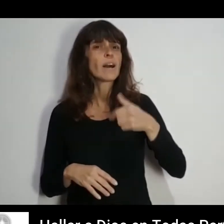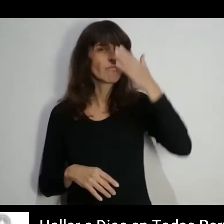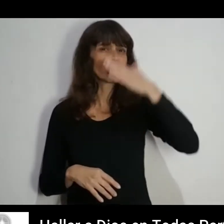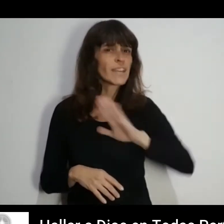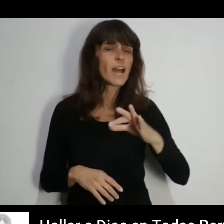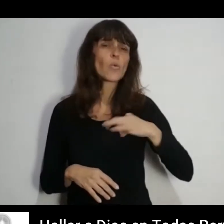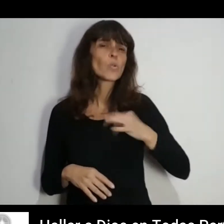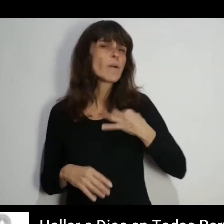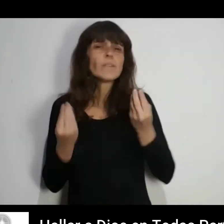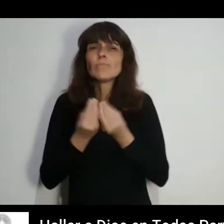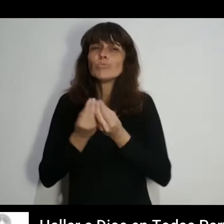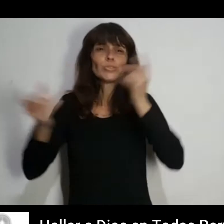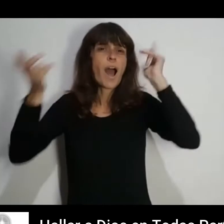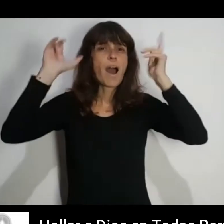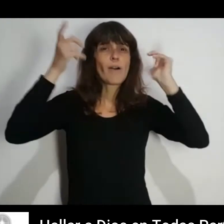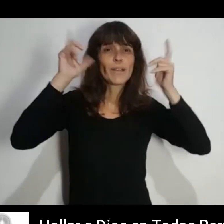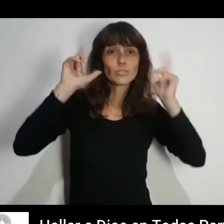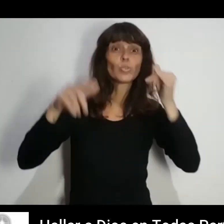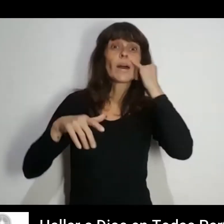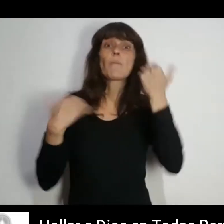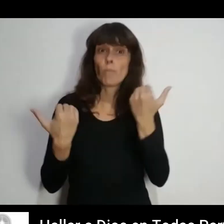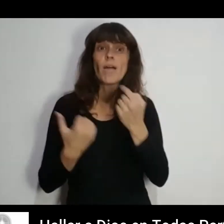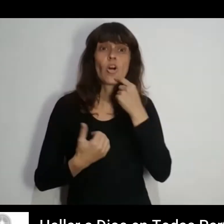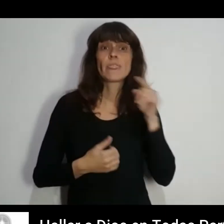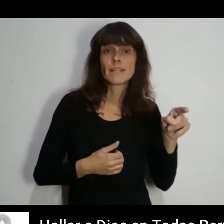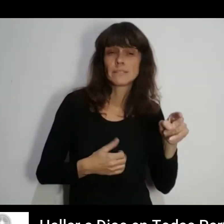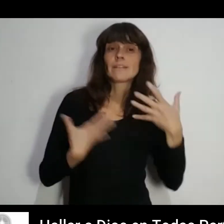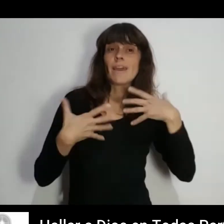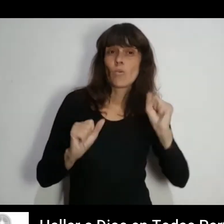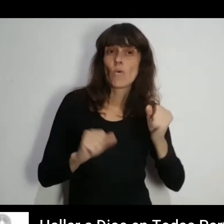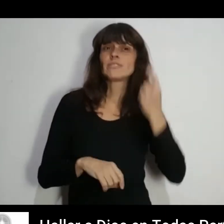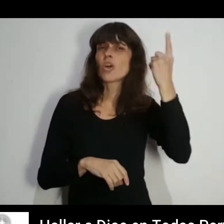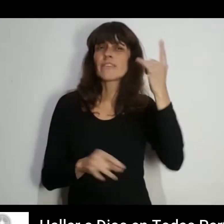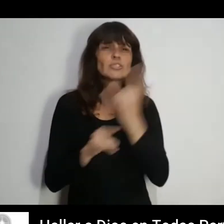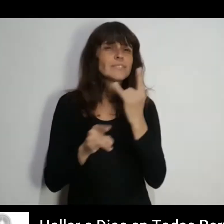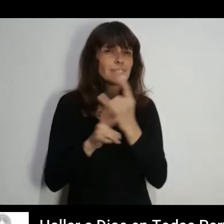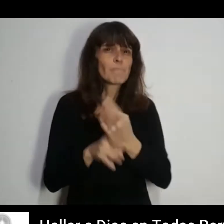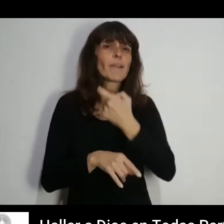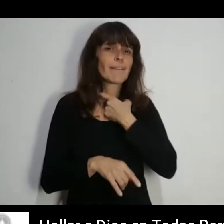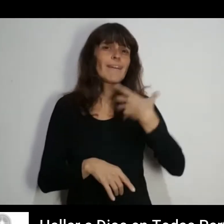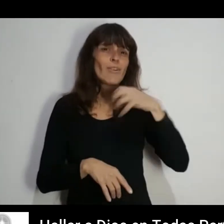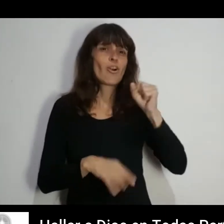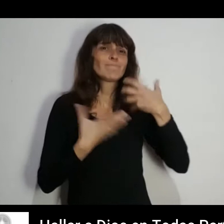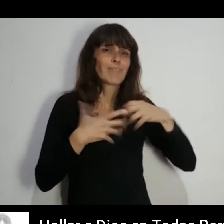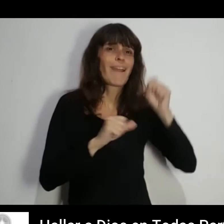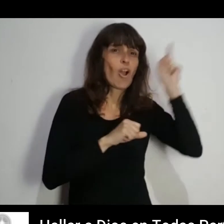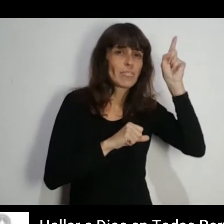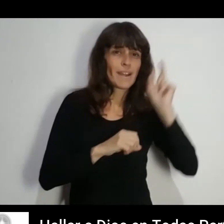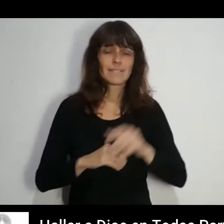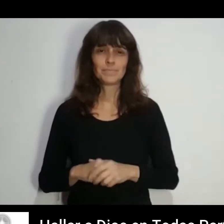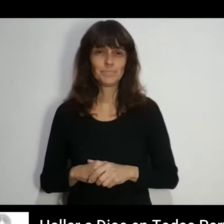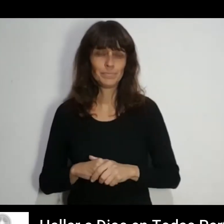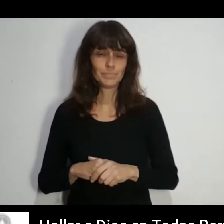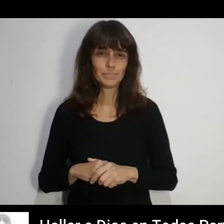Ahora que estoy al final de una vida llena de aventuras Y puedo decirte que encuentro a Dios siempre que quiero encontrarlo